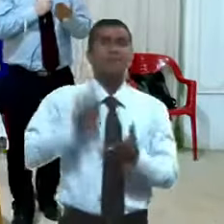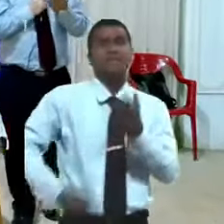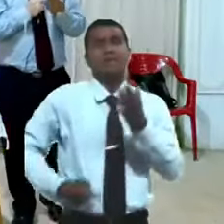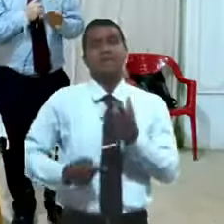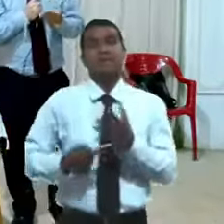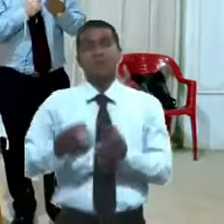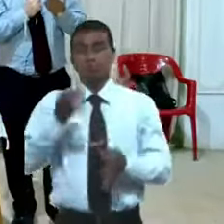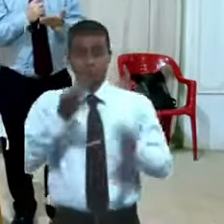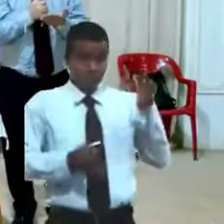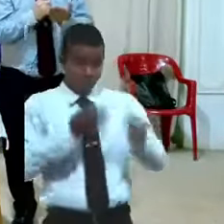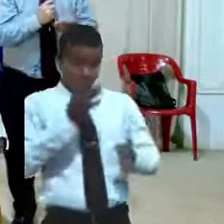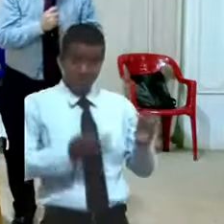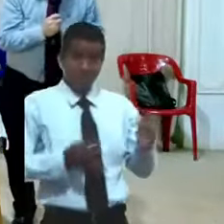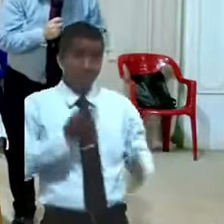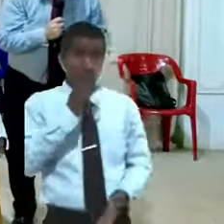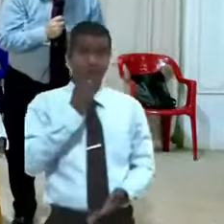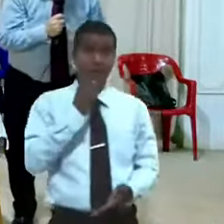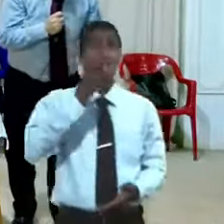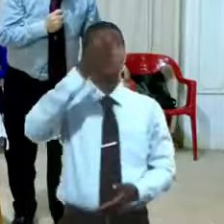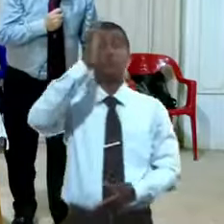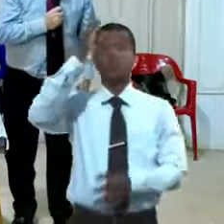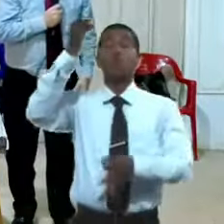le ha hecho injusticia a Dios